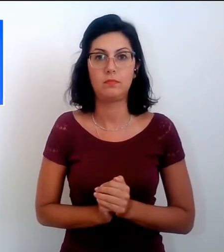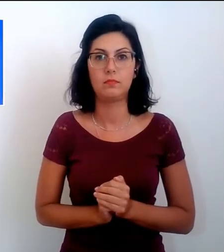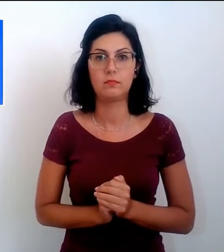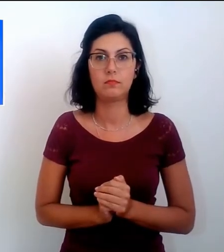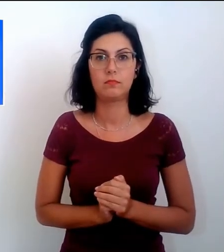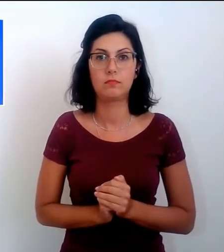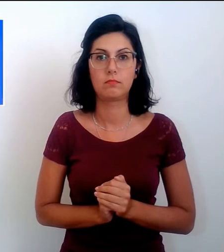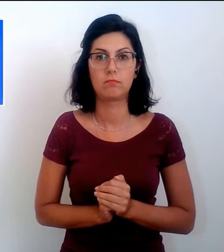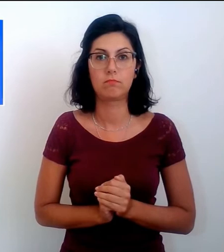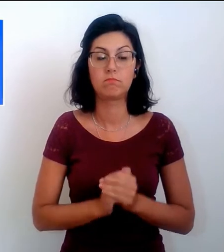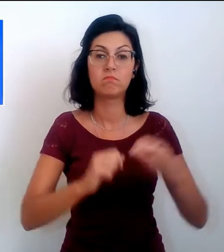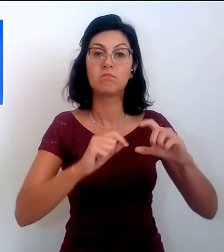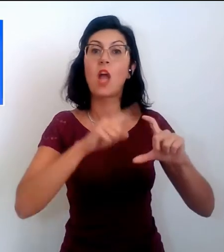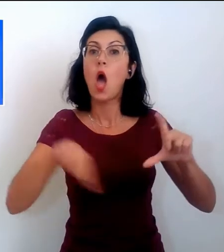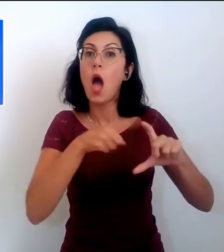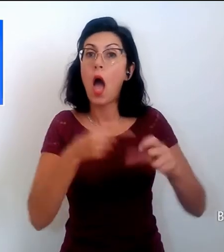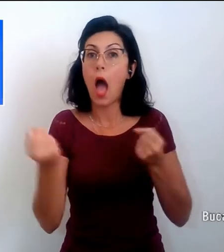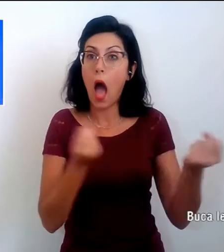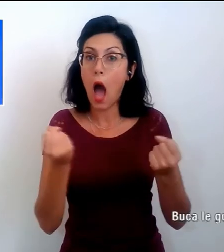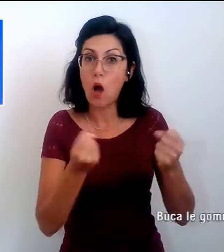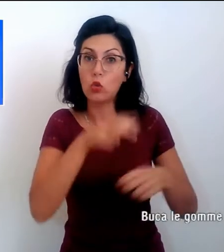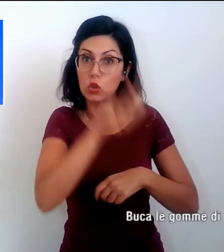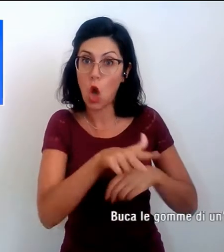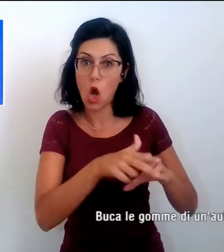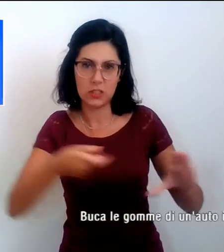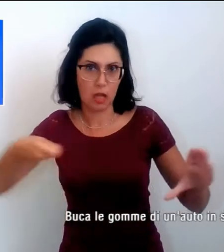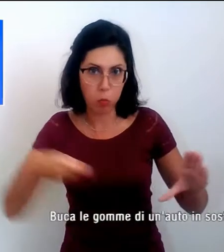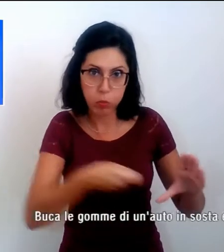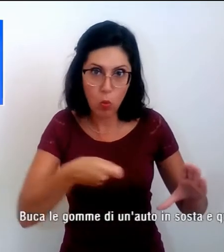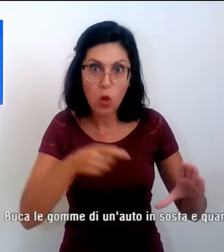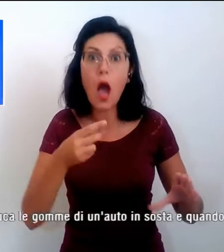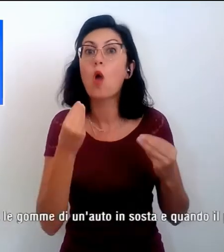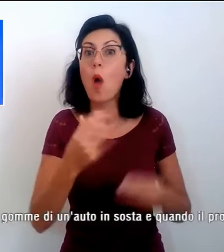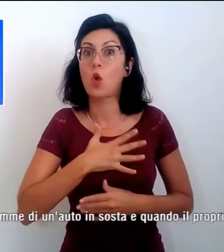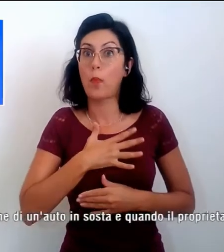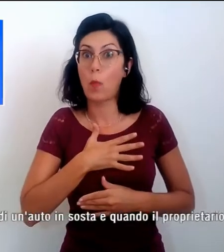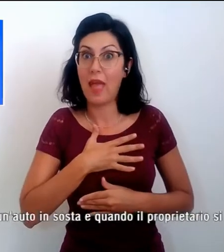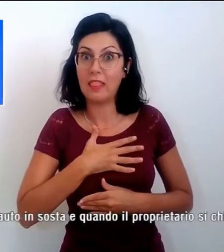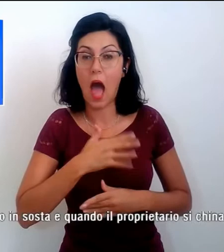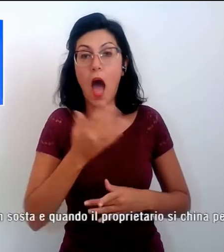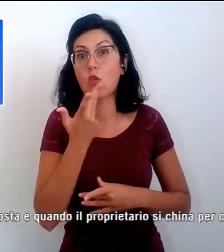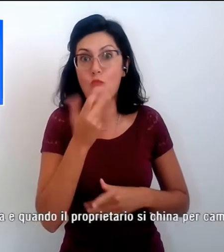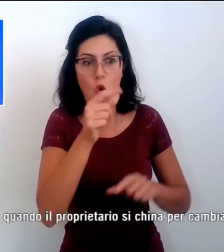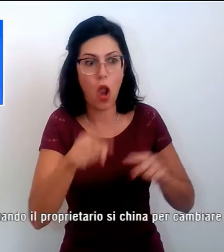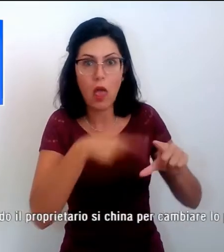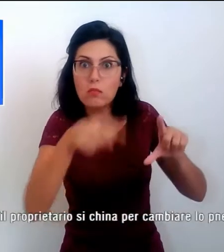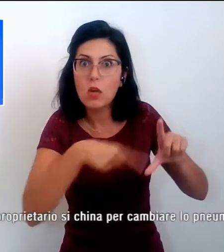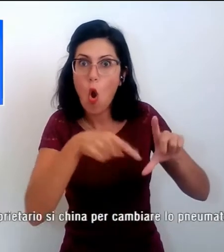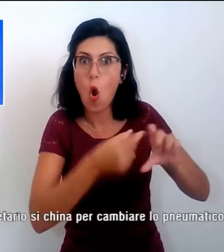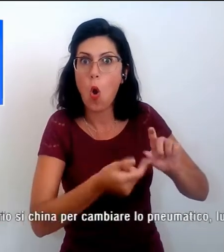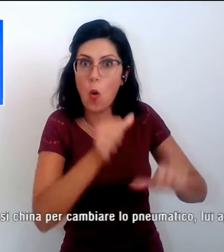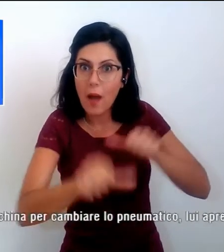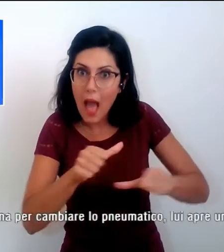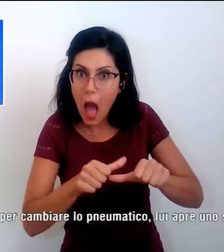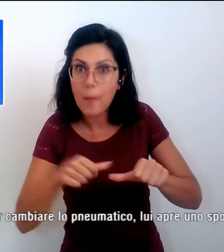Buca le gomme di un'auto in sosta e quando il proprietario si china per cambiare lo pneumatico, lui apre uno sportello e ruba quello che trova nell'abitacolo.